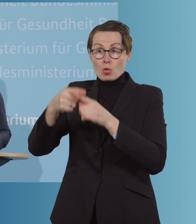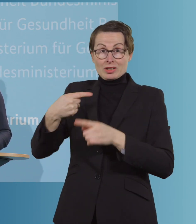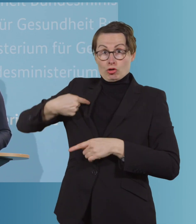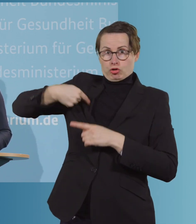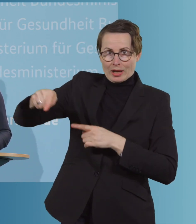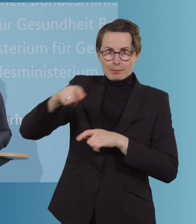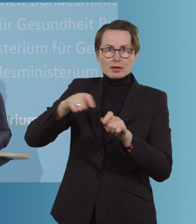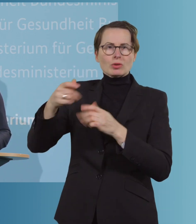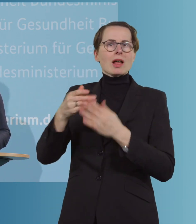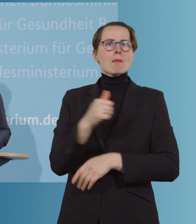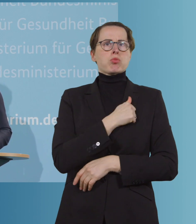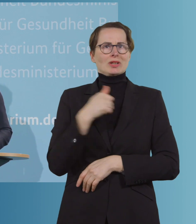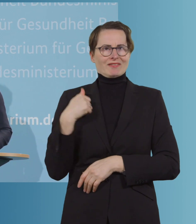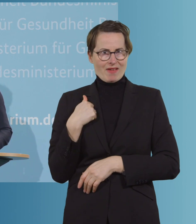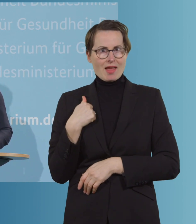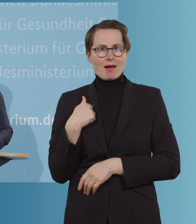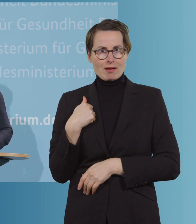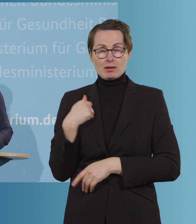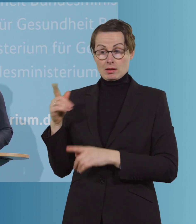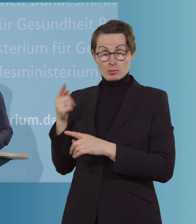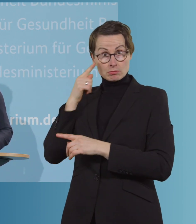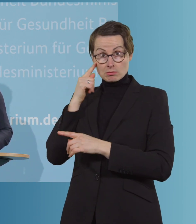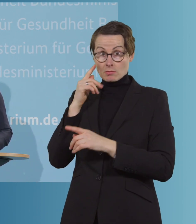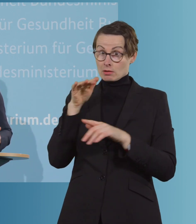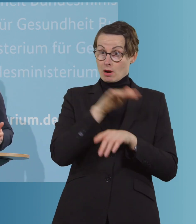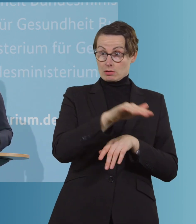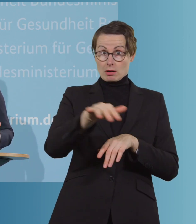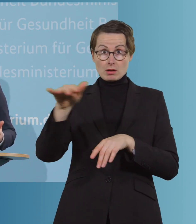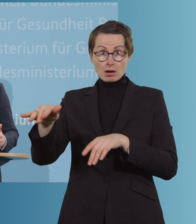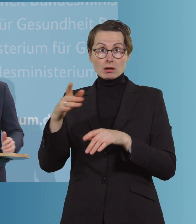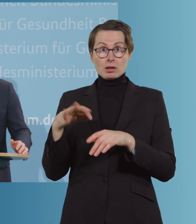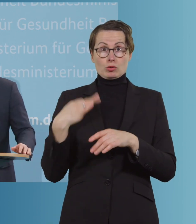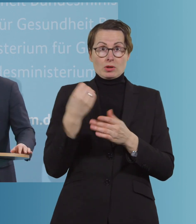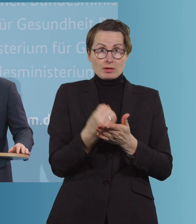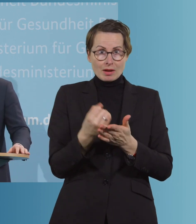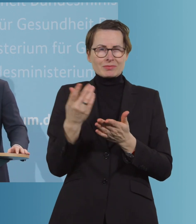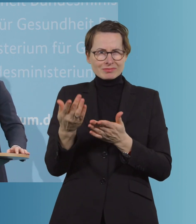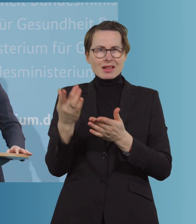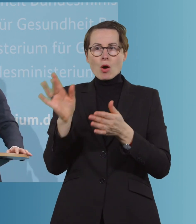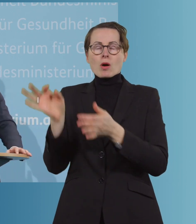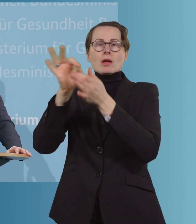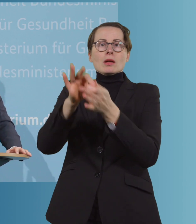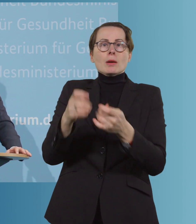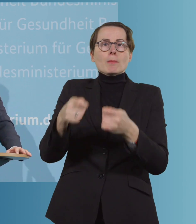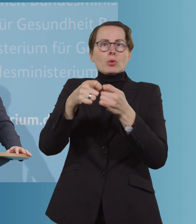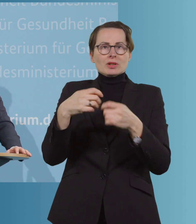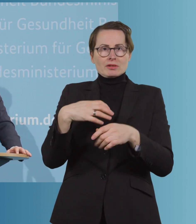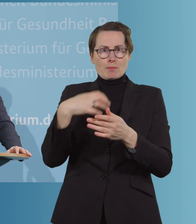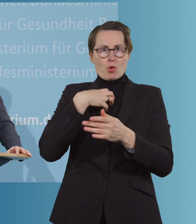Soldatinnen und Soldaten im Einsatz in den Gesundheitsämtern, dann übrigens auch Bundesbehörden auf Initiative des Innenministeriums, wo Beamtinnen und